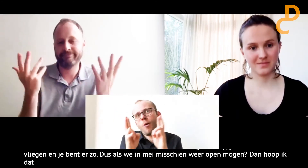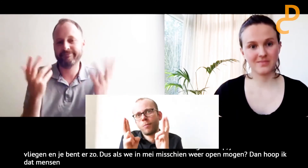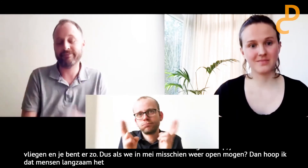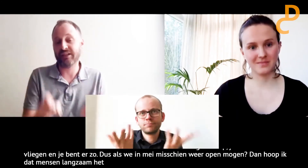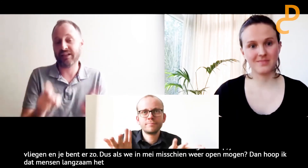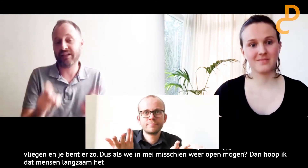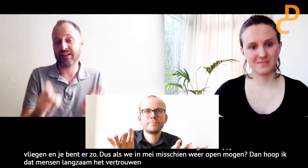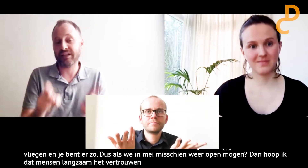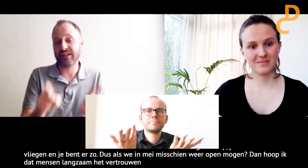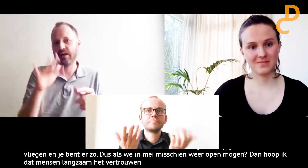met grote aantallen weer komen.